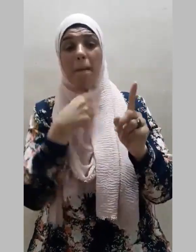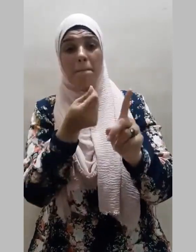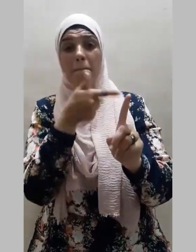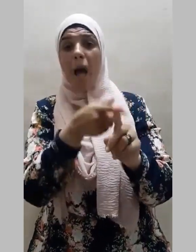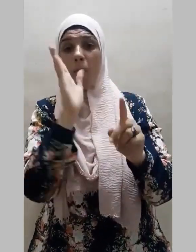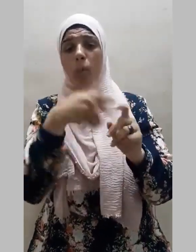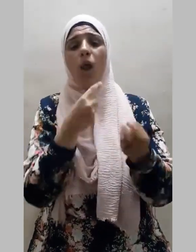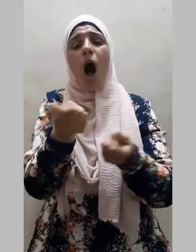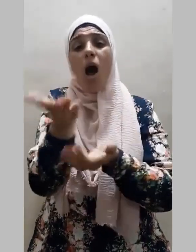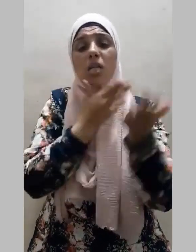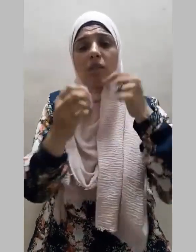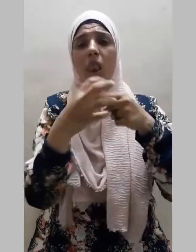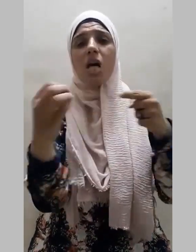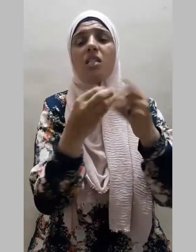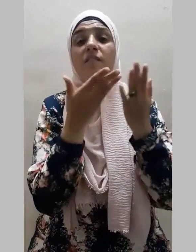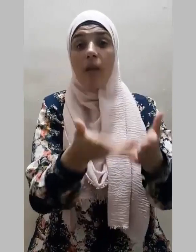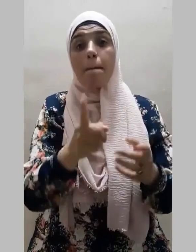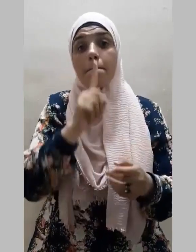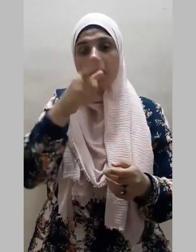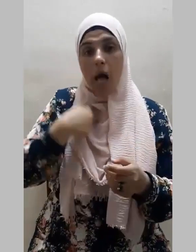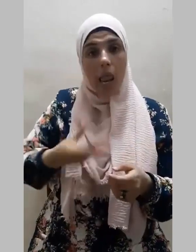والعلم يزكو بالإنفاق